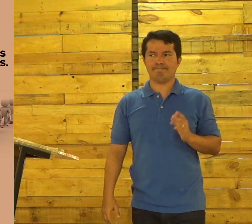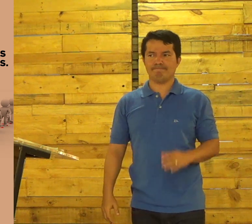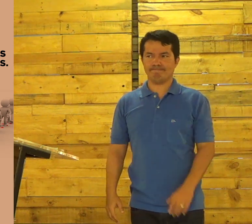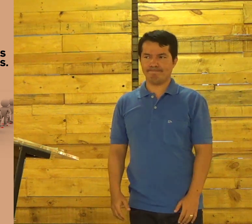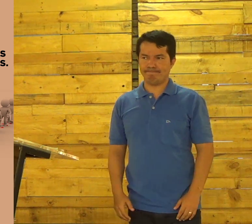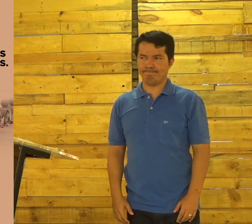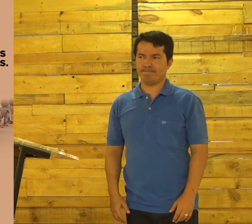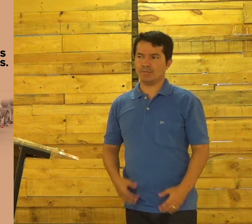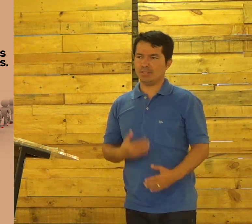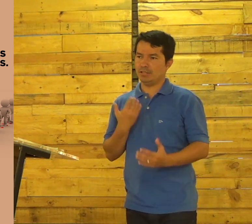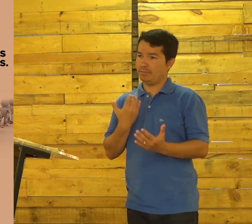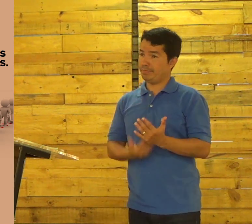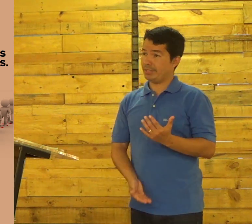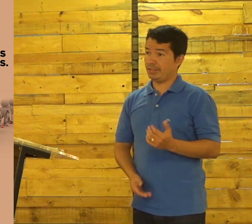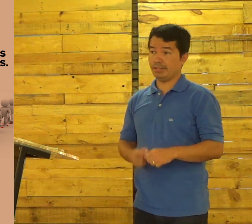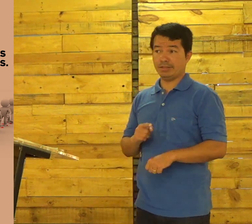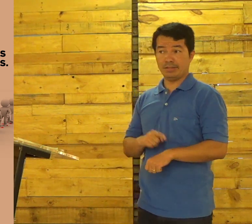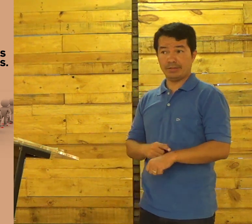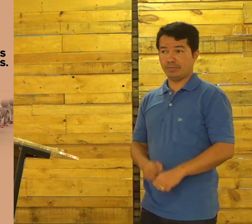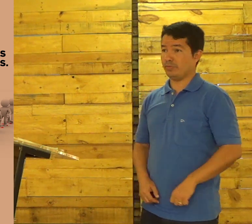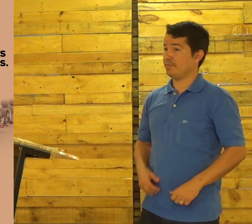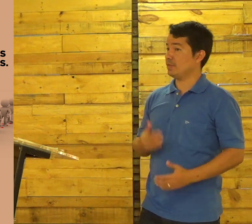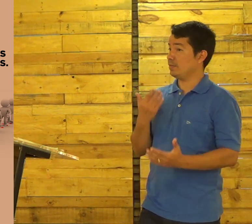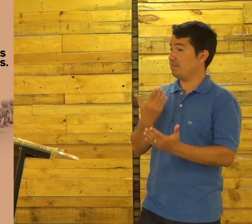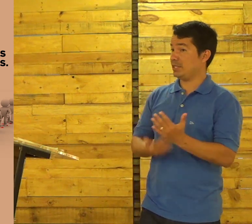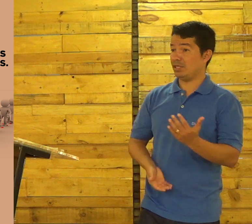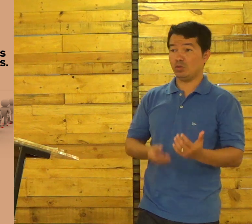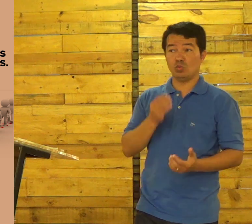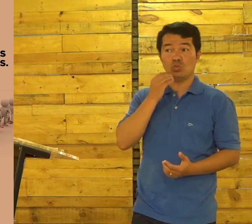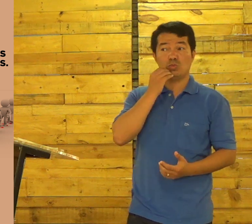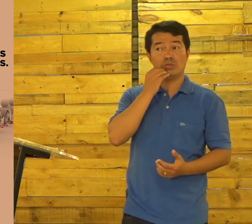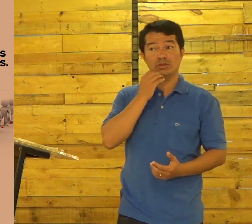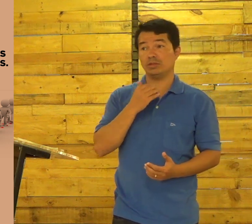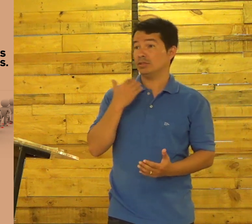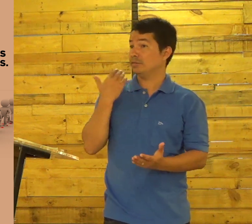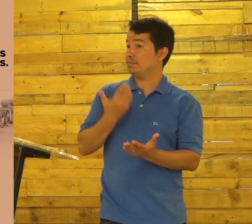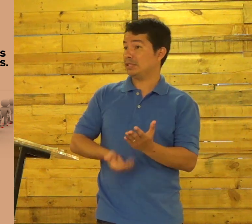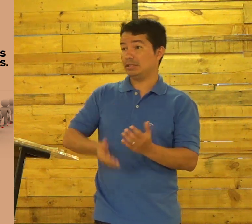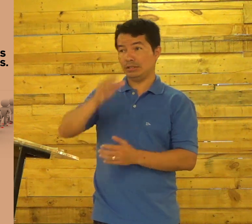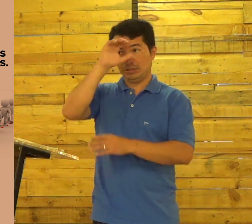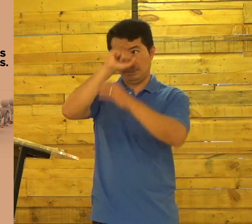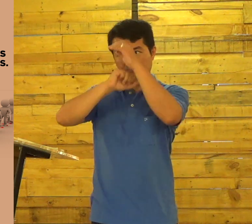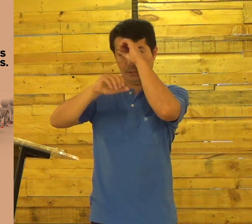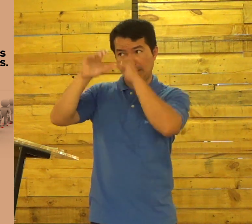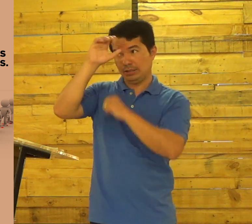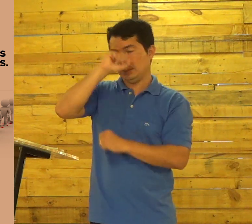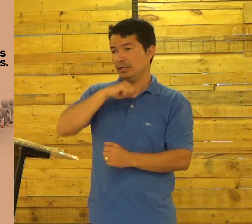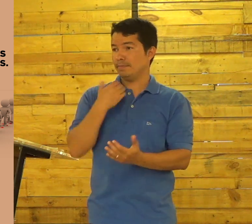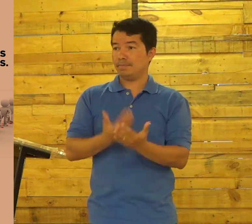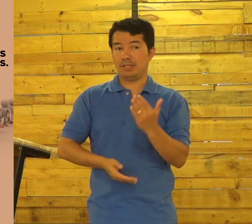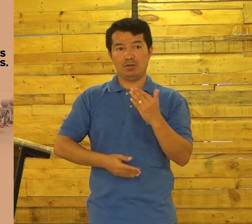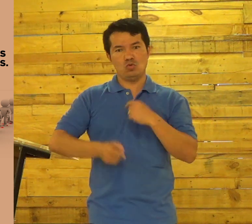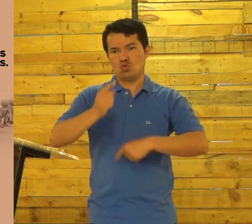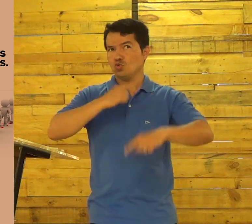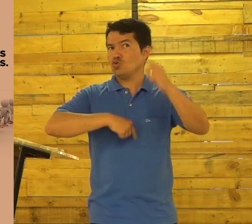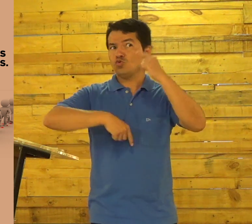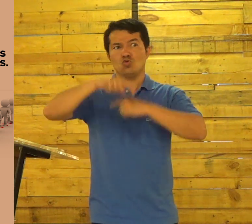Vai perder Você Está perdendo Tempo Oportunidade De aprender